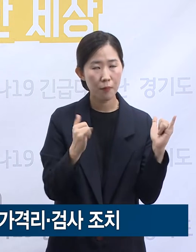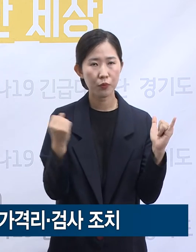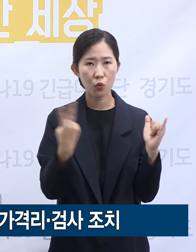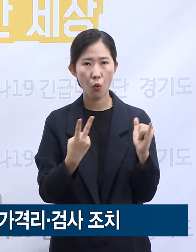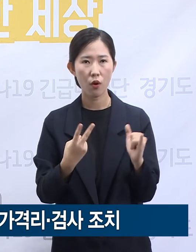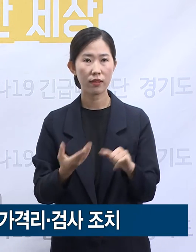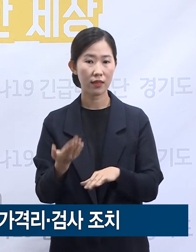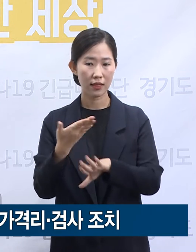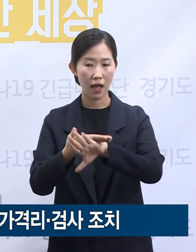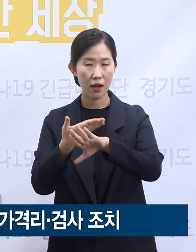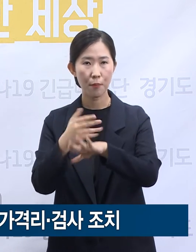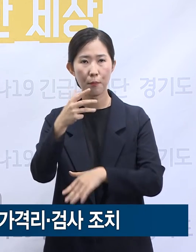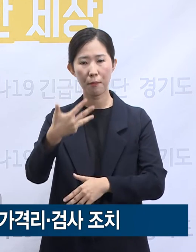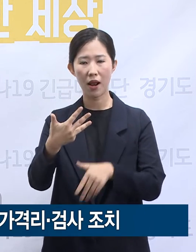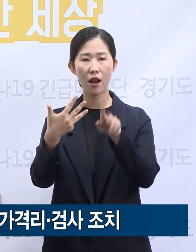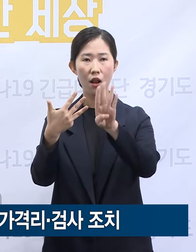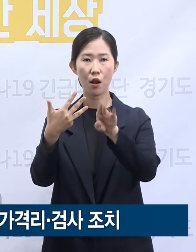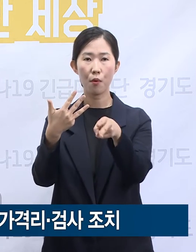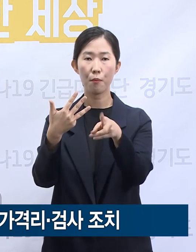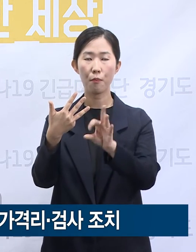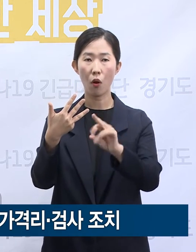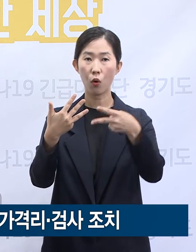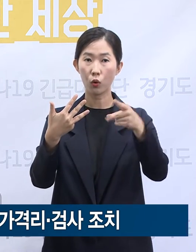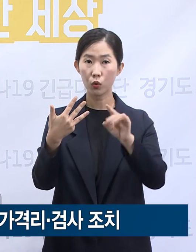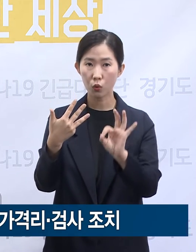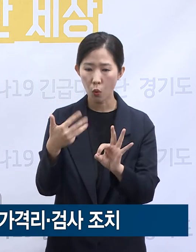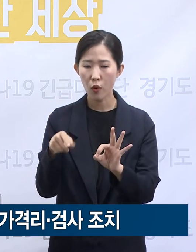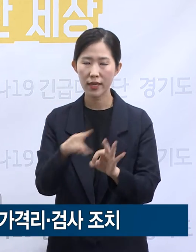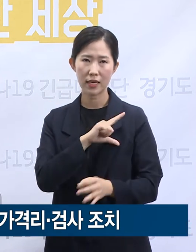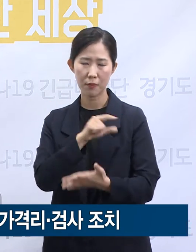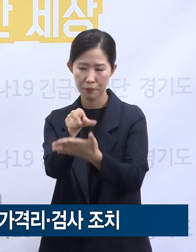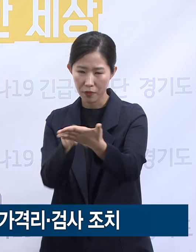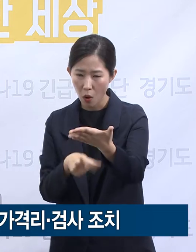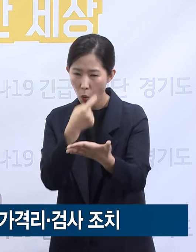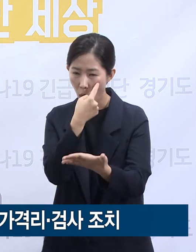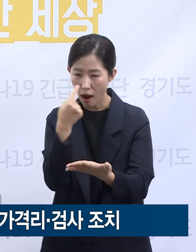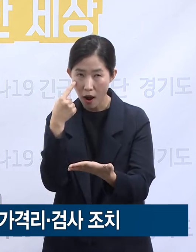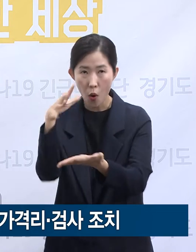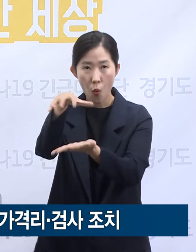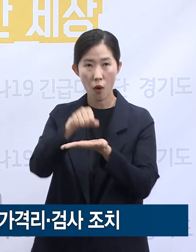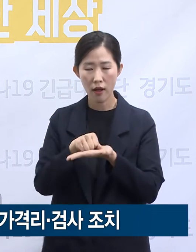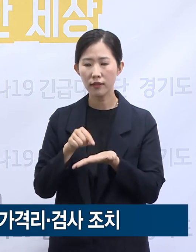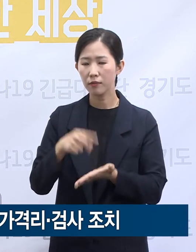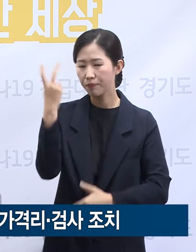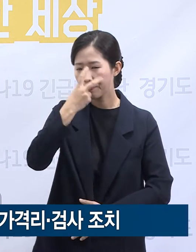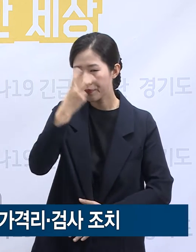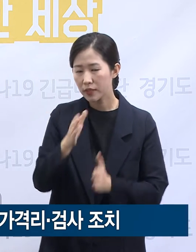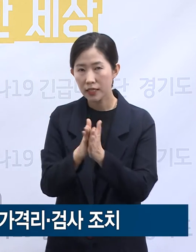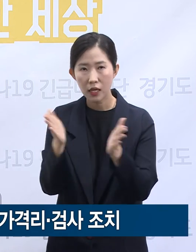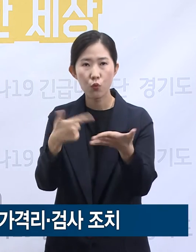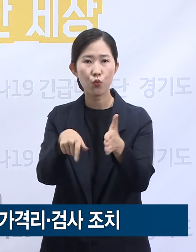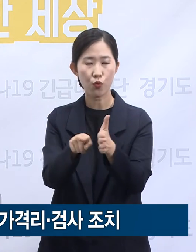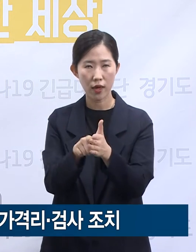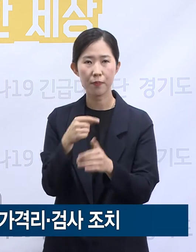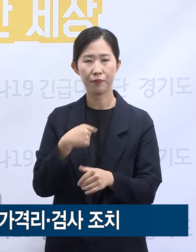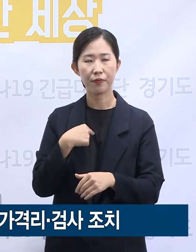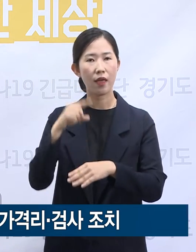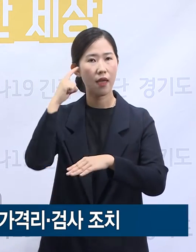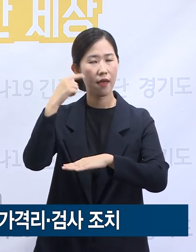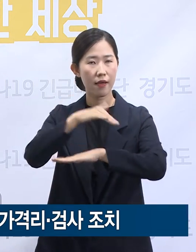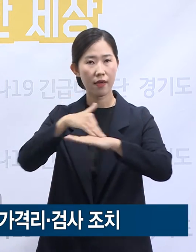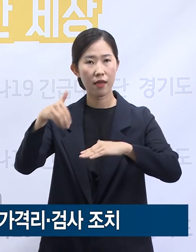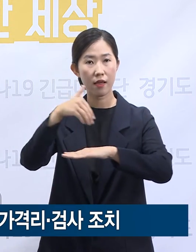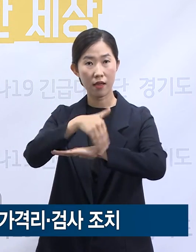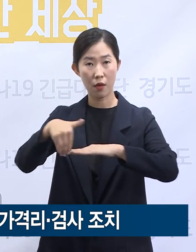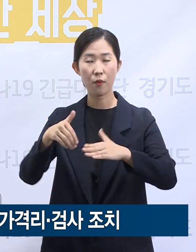확보하여 관할 지자체로 송부하고 이분들에 대한 자가격리 및 검사가 실시되도록 조치하였습니다. 현재